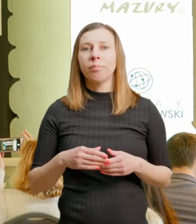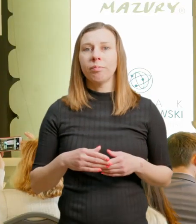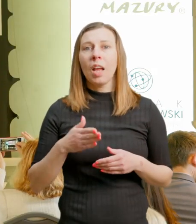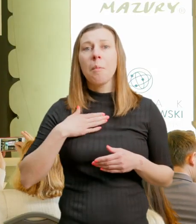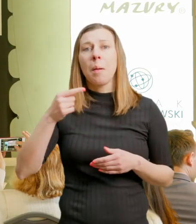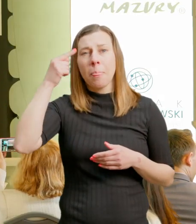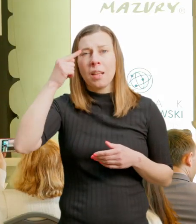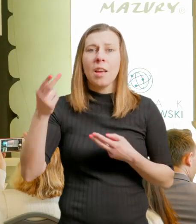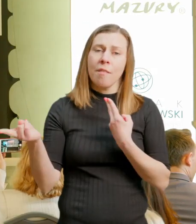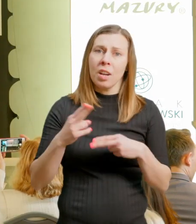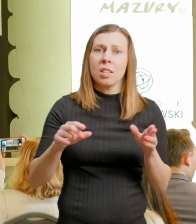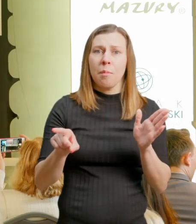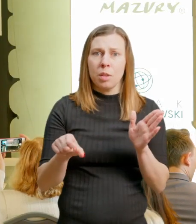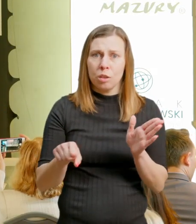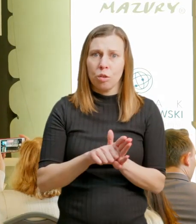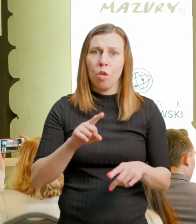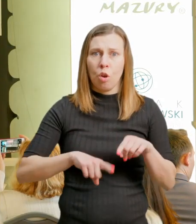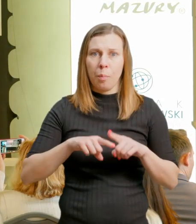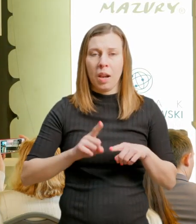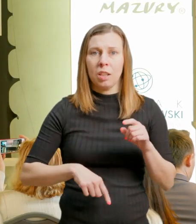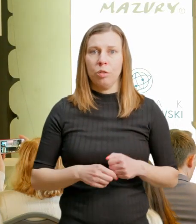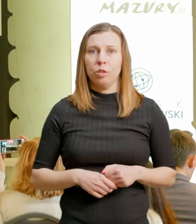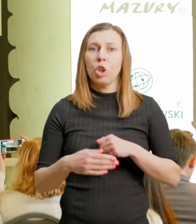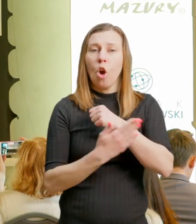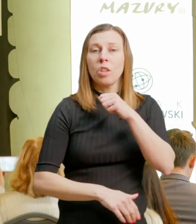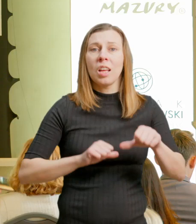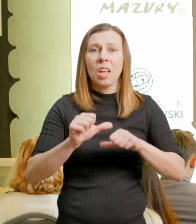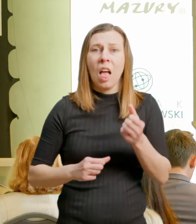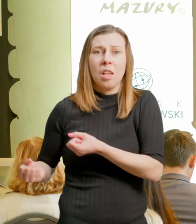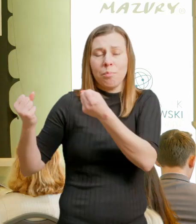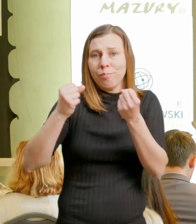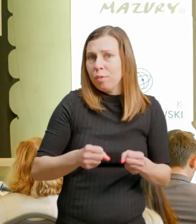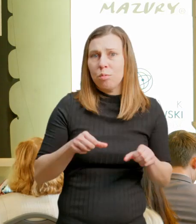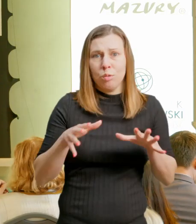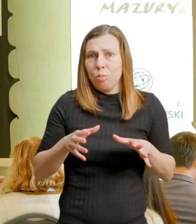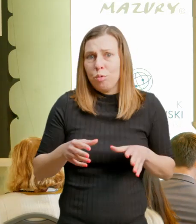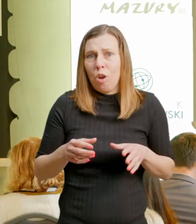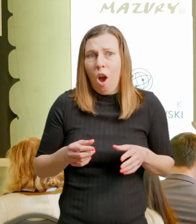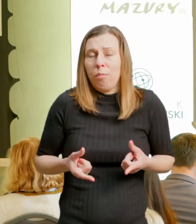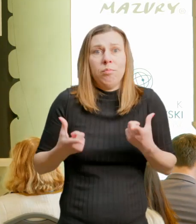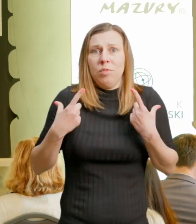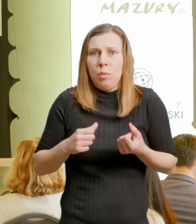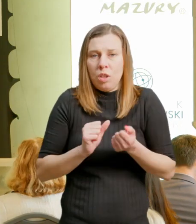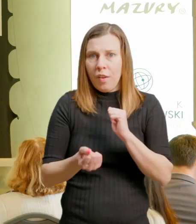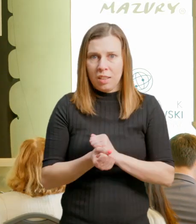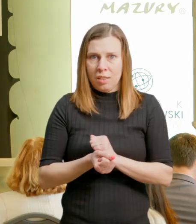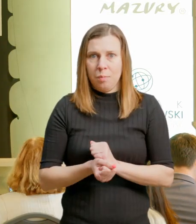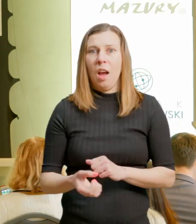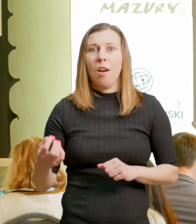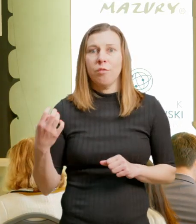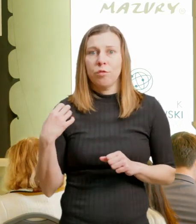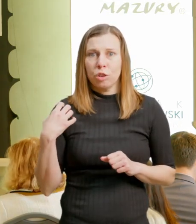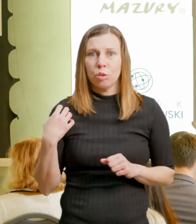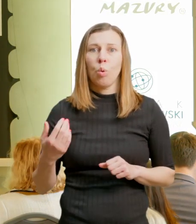W związku z tym powracamy, mam nadzieję, że powracamy do normalności. Ostatnie lata przyniosły nam wiele niespodziewanych